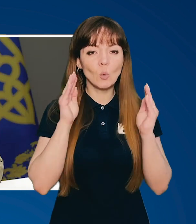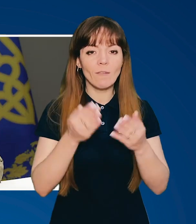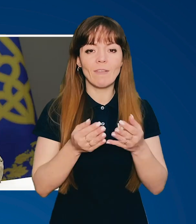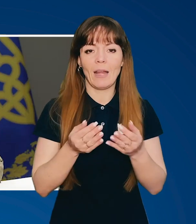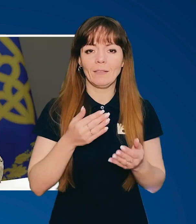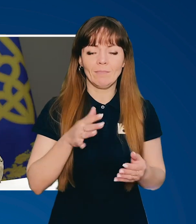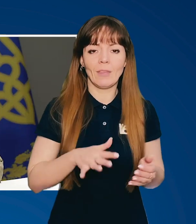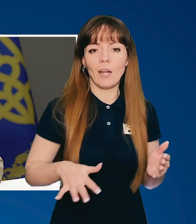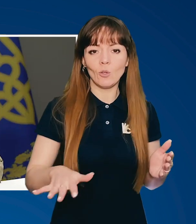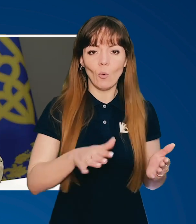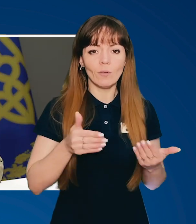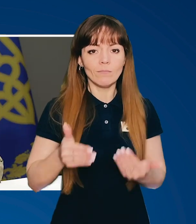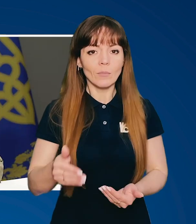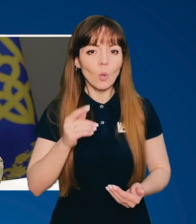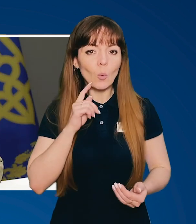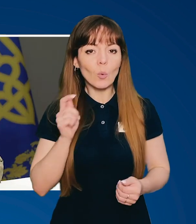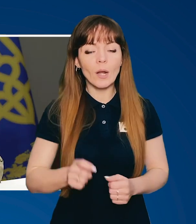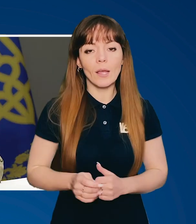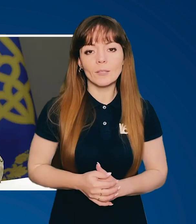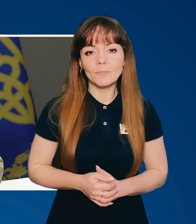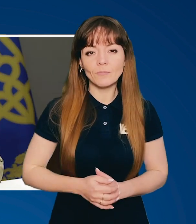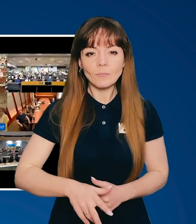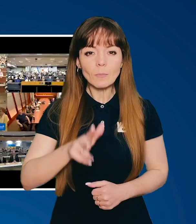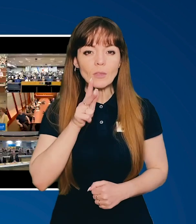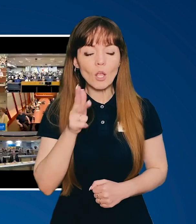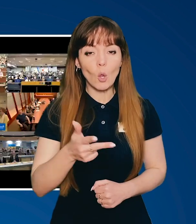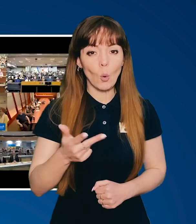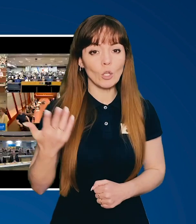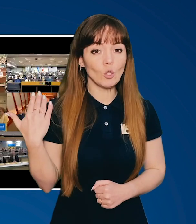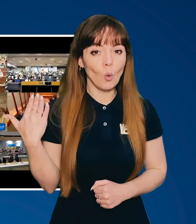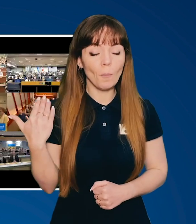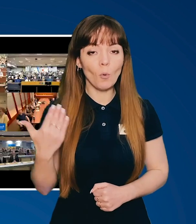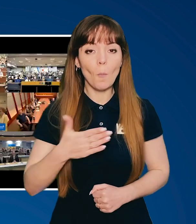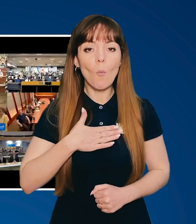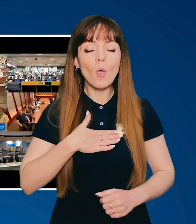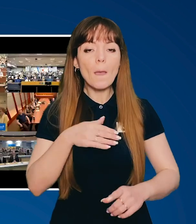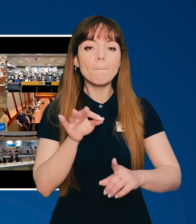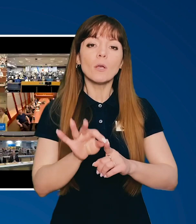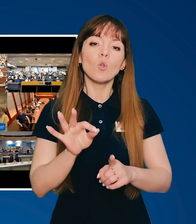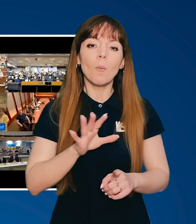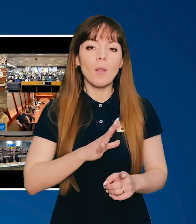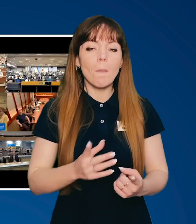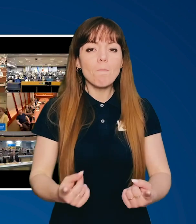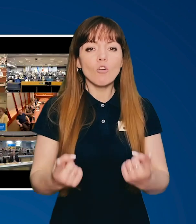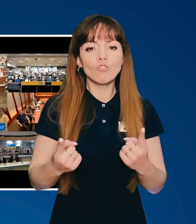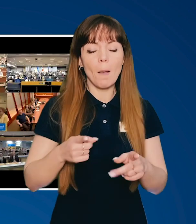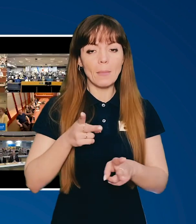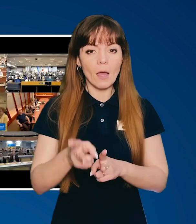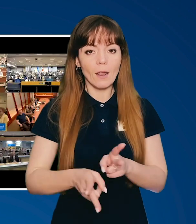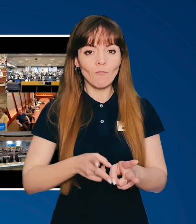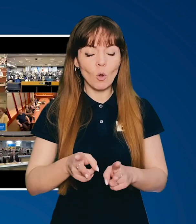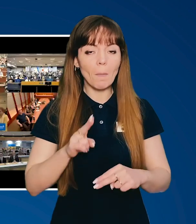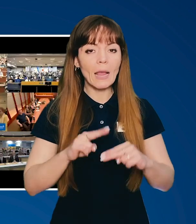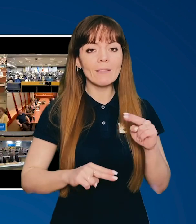суверенних територій України. Три роки тому моєю метою була масштабна реформа